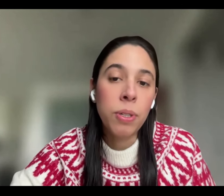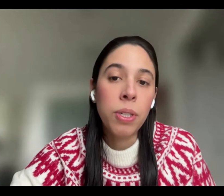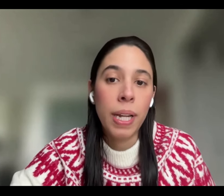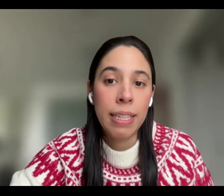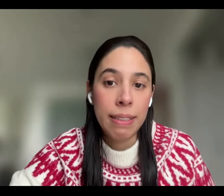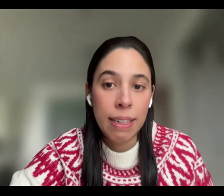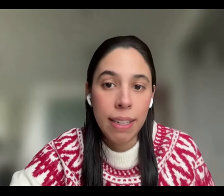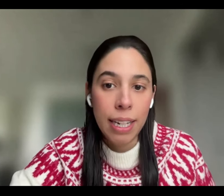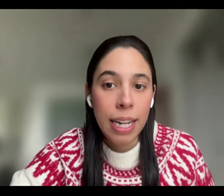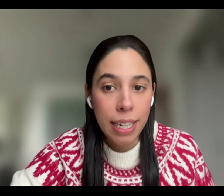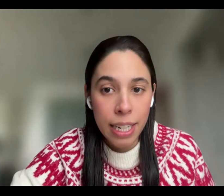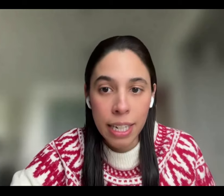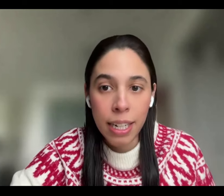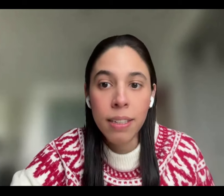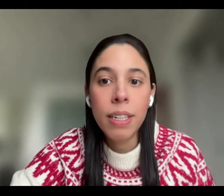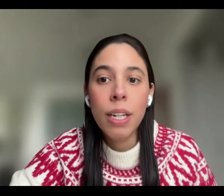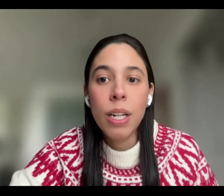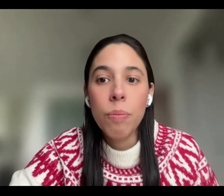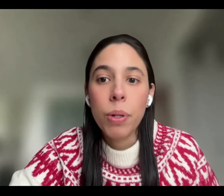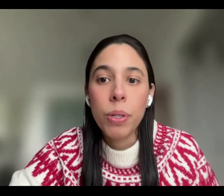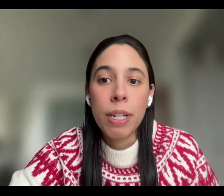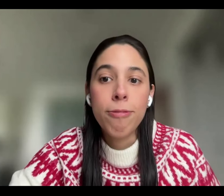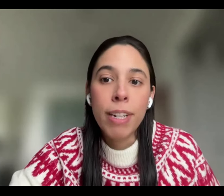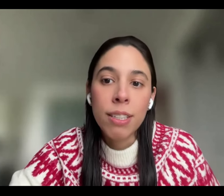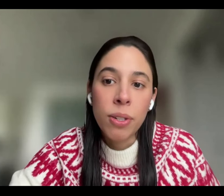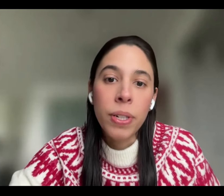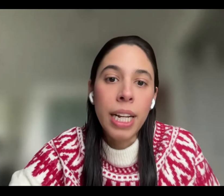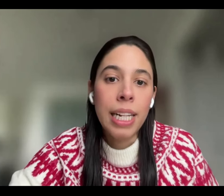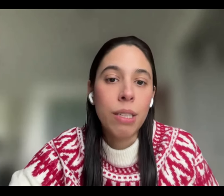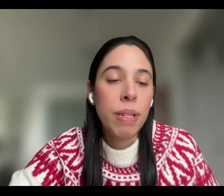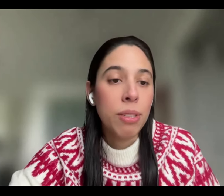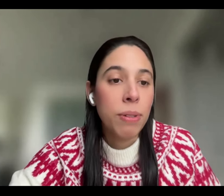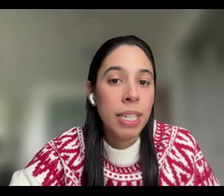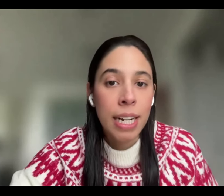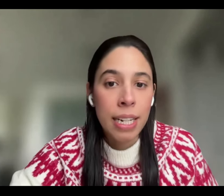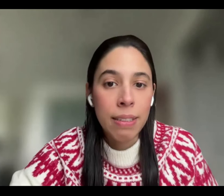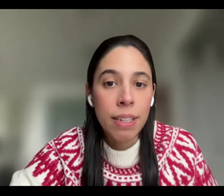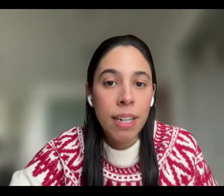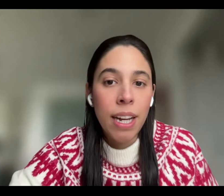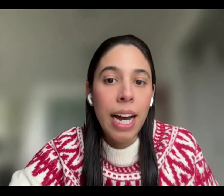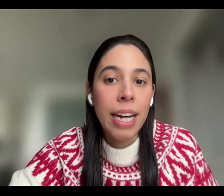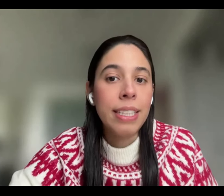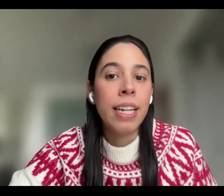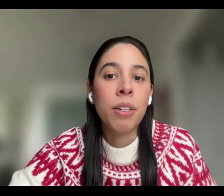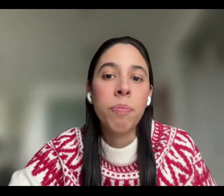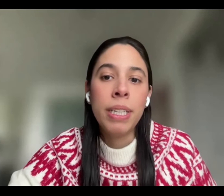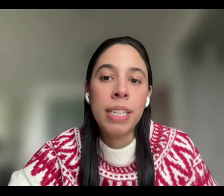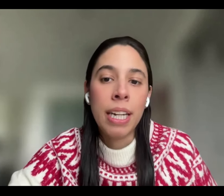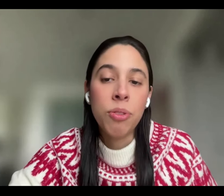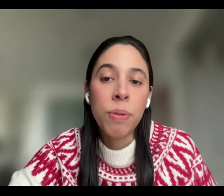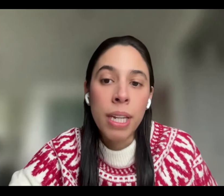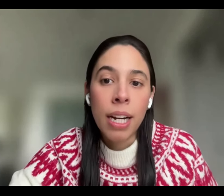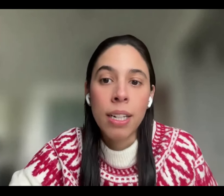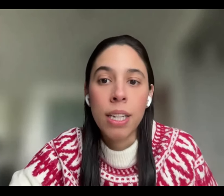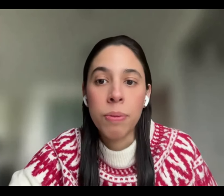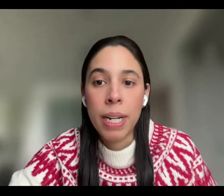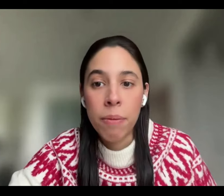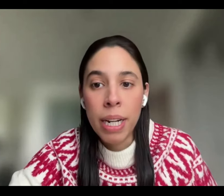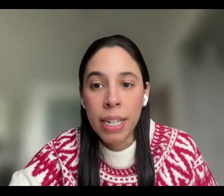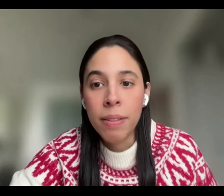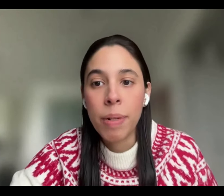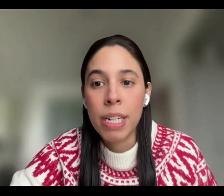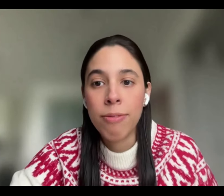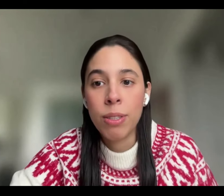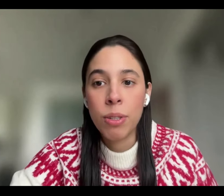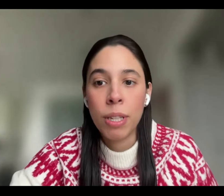Ernesto acudió urgencias en la clínica por una infección en las vías urinarias. Allí, en compañía de su hija y